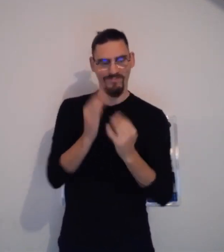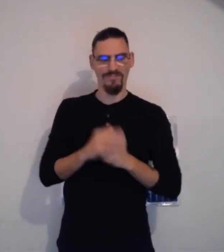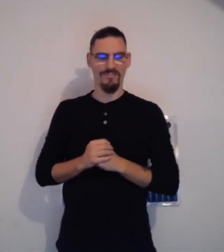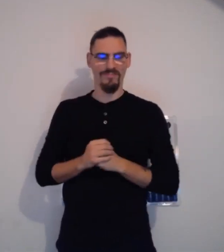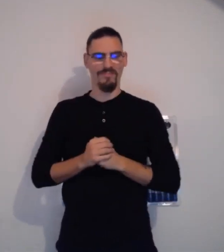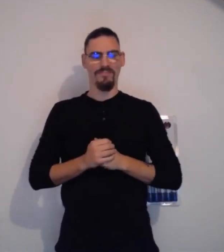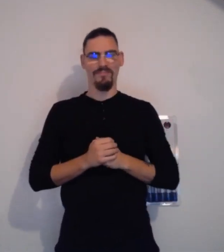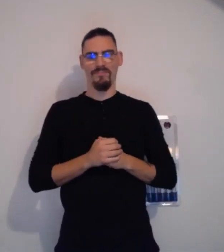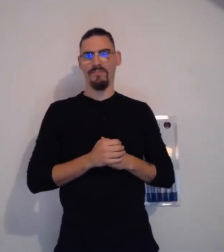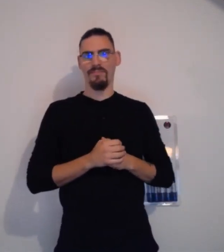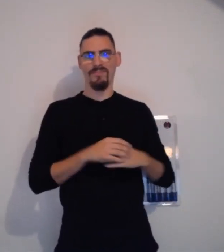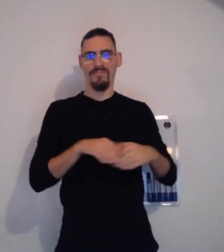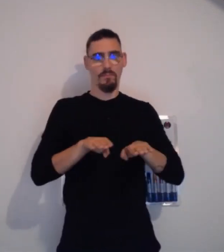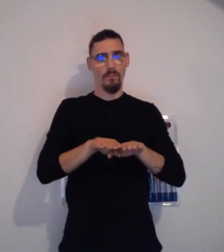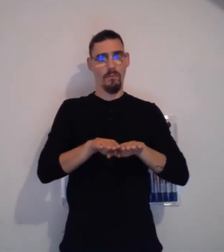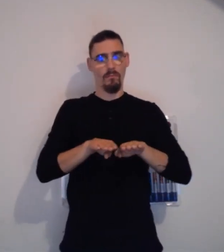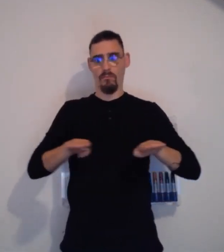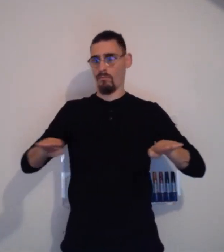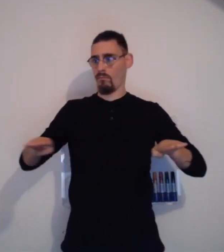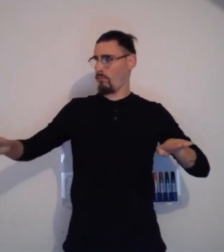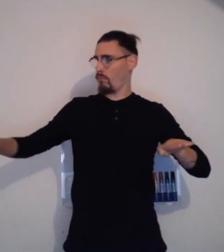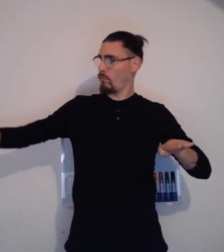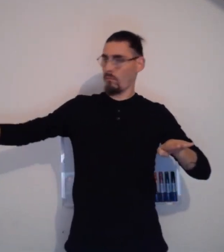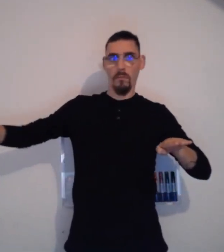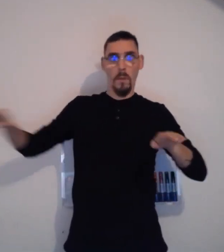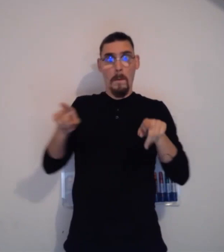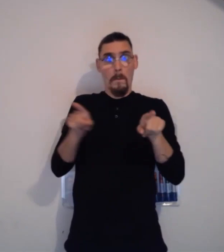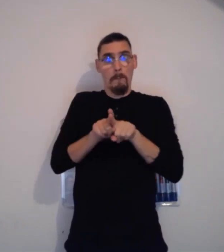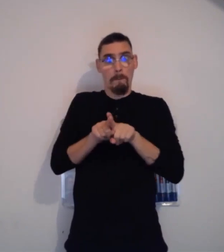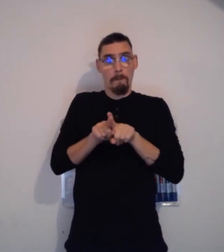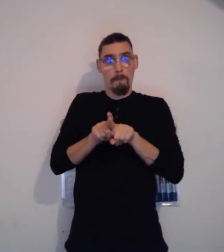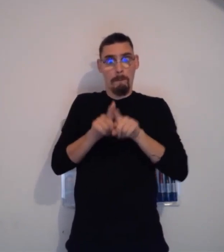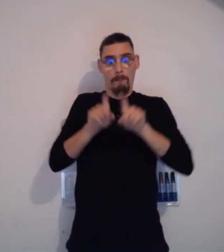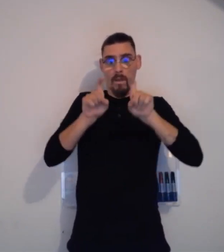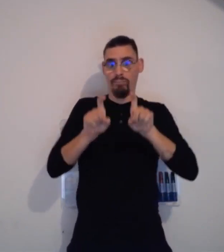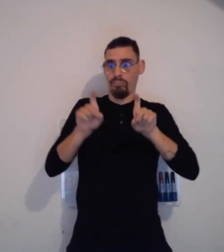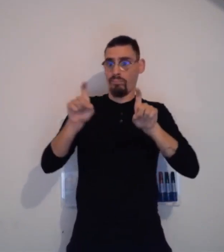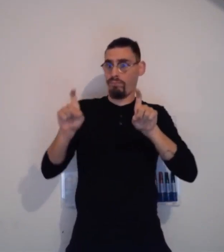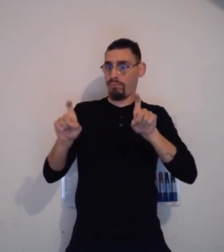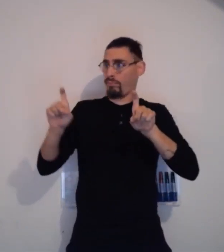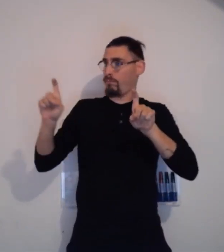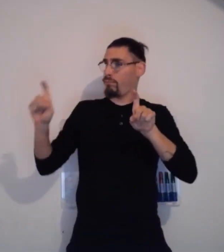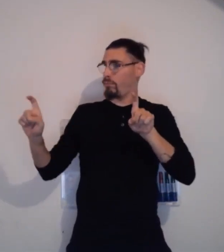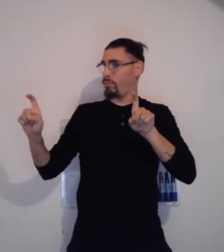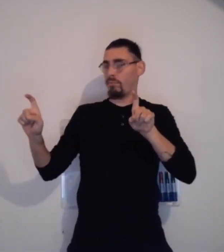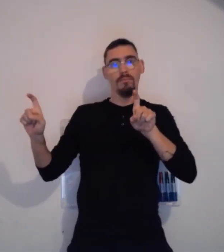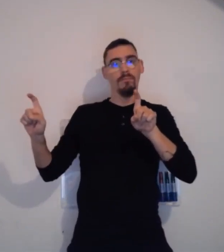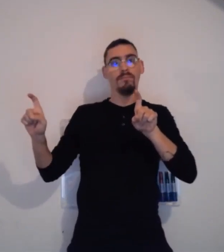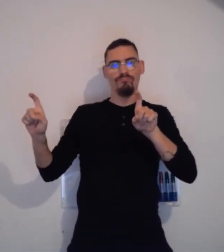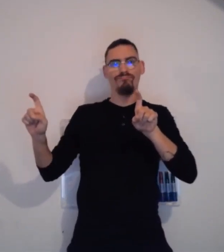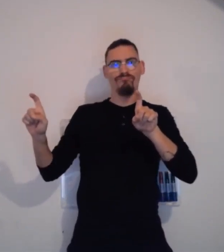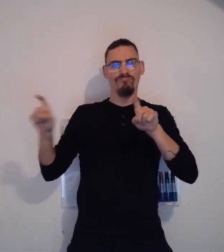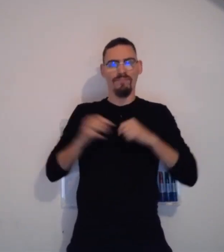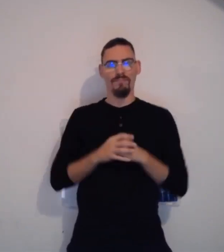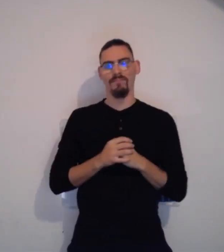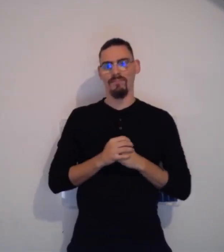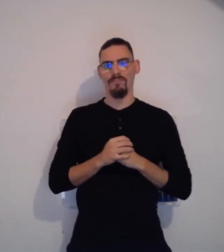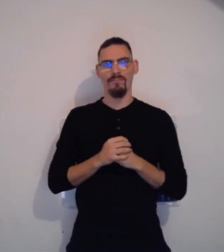En quatrième position, Eh bien, il est possible également, par exemple, si vous êtes à table et que plusieurs